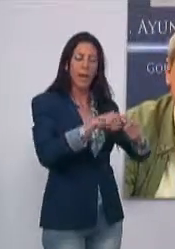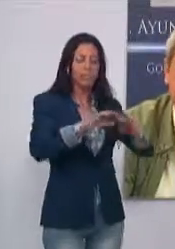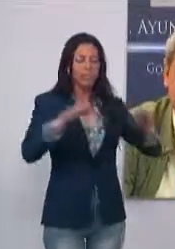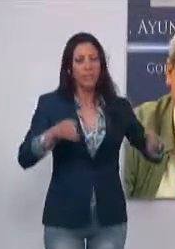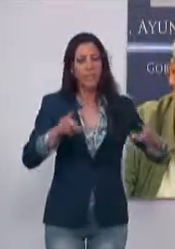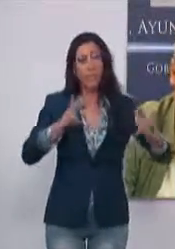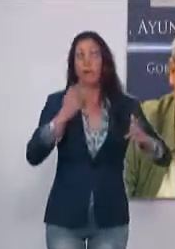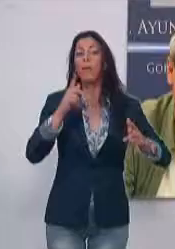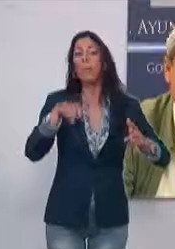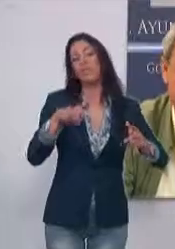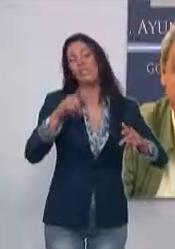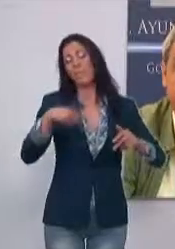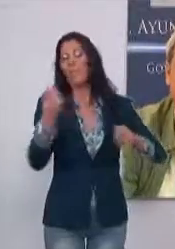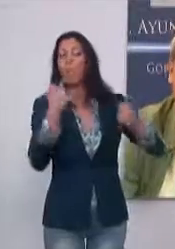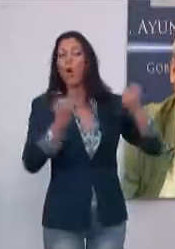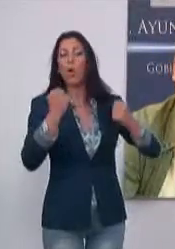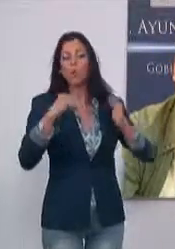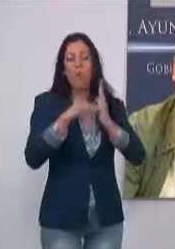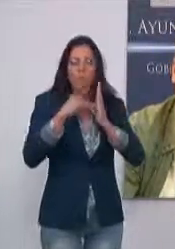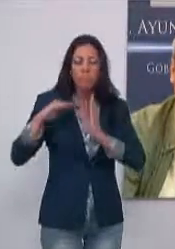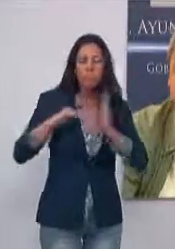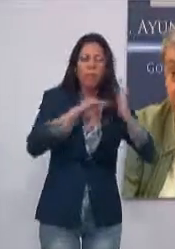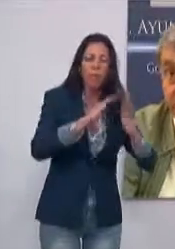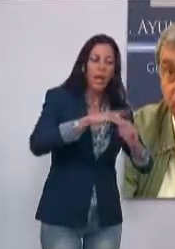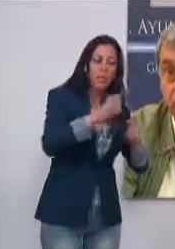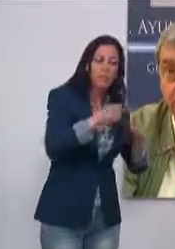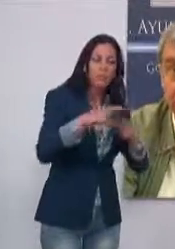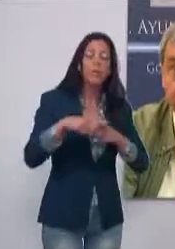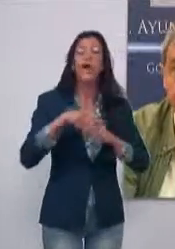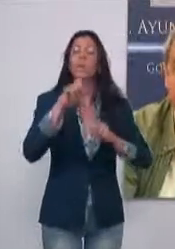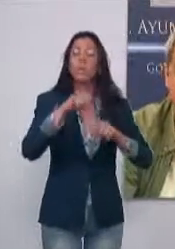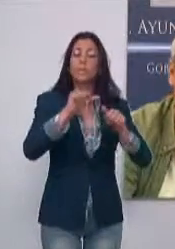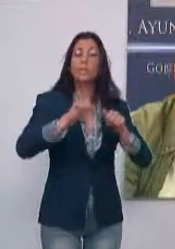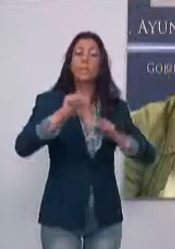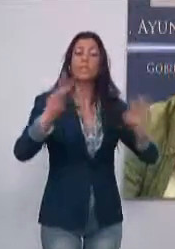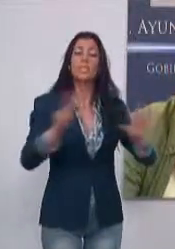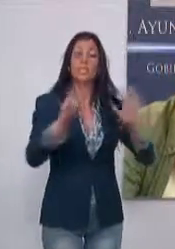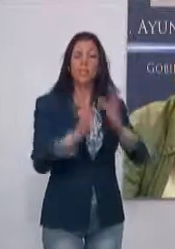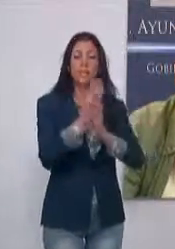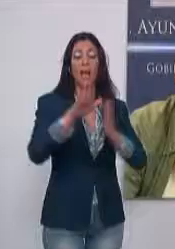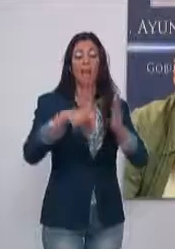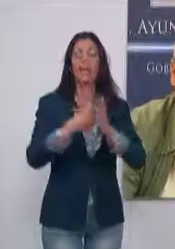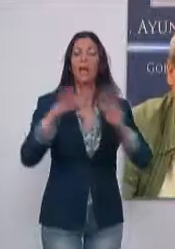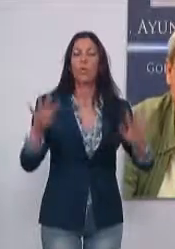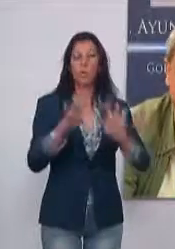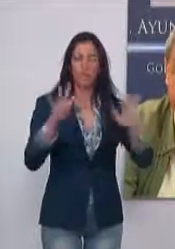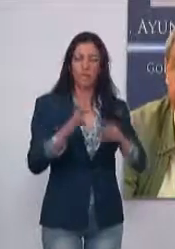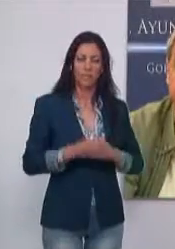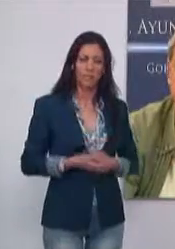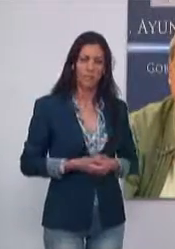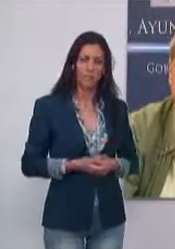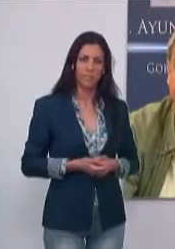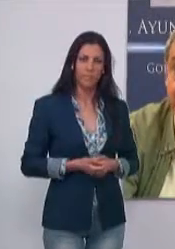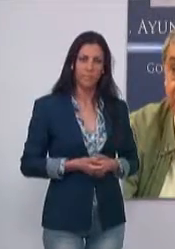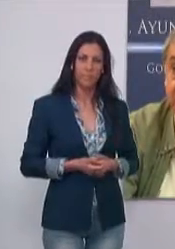rastrillo conforme entre los vehículos que podrán instalar sus puestos a partir de las 7 de la mañana y hasta